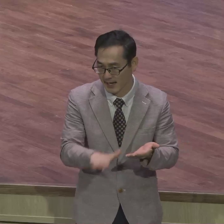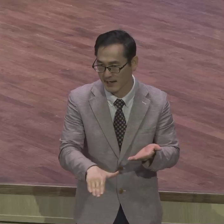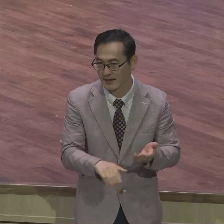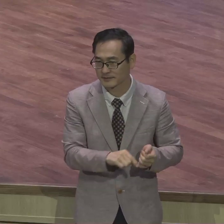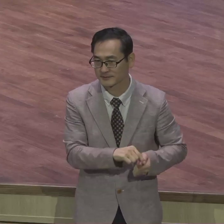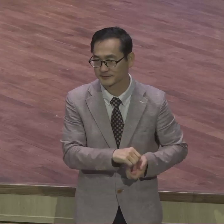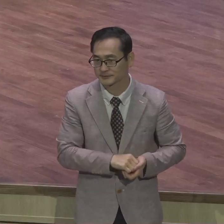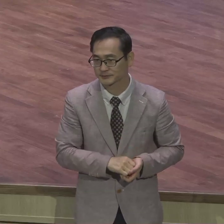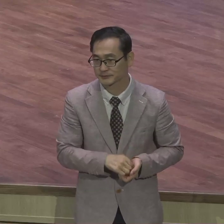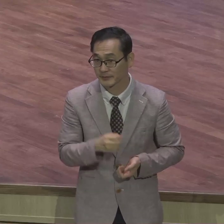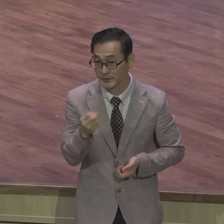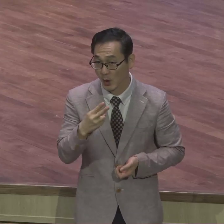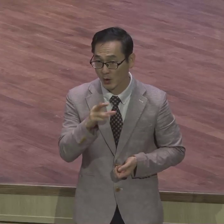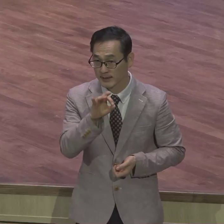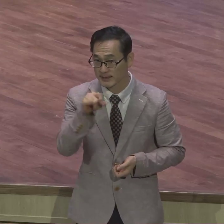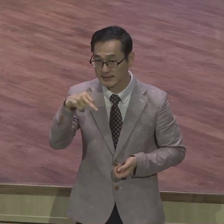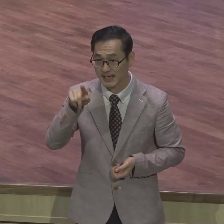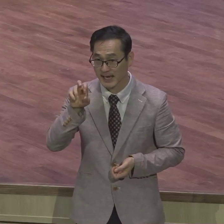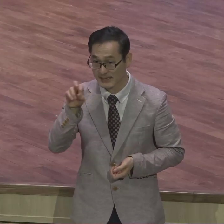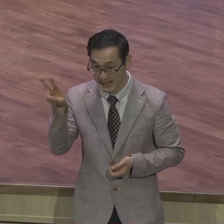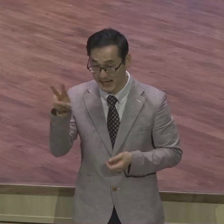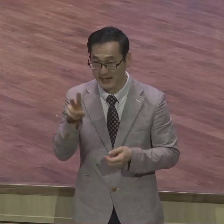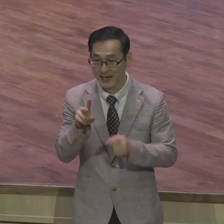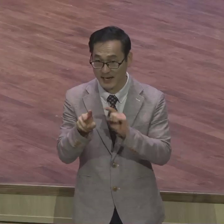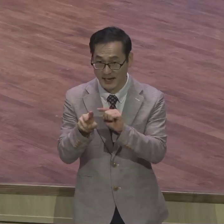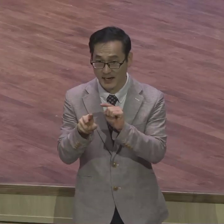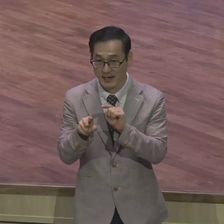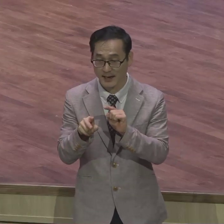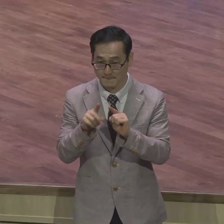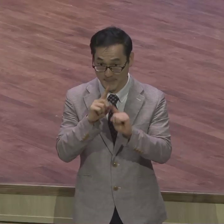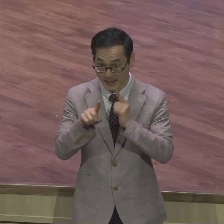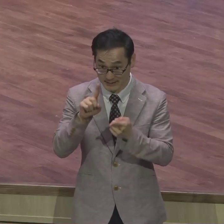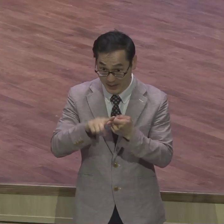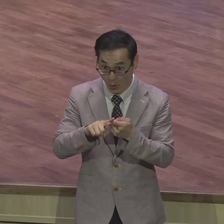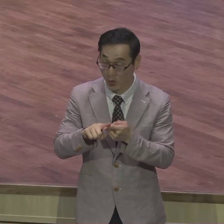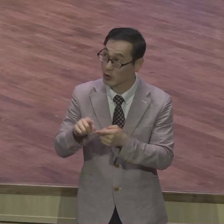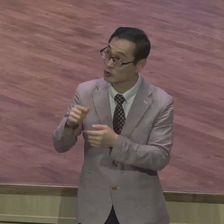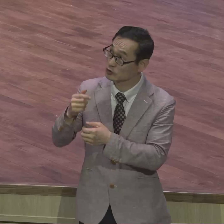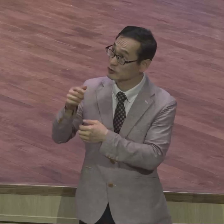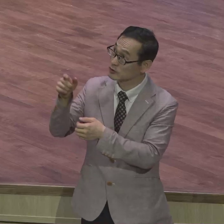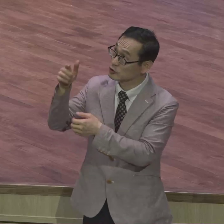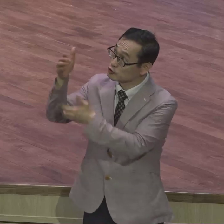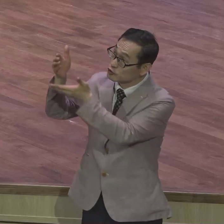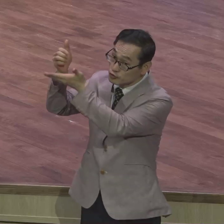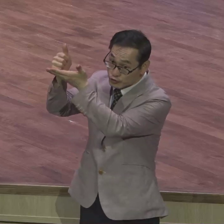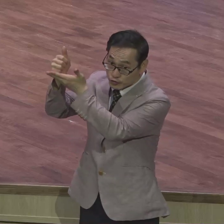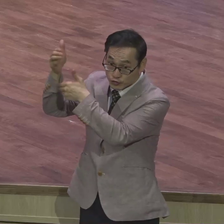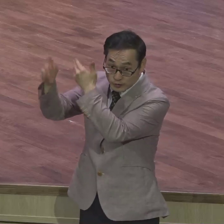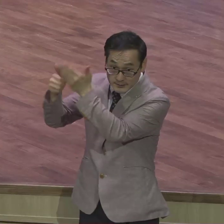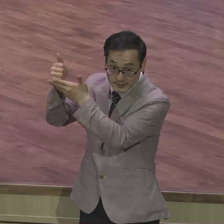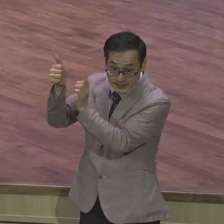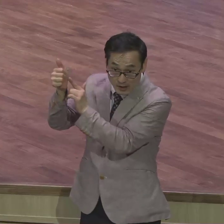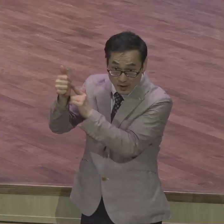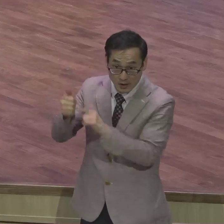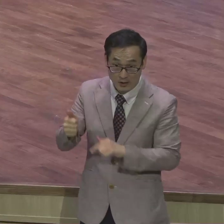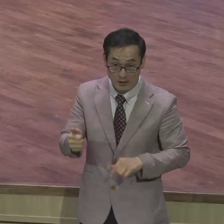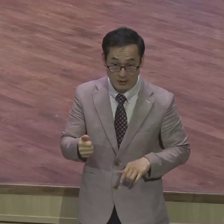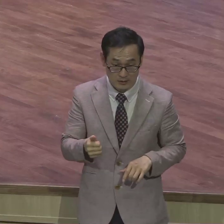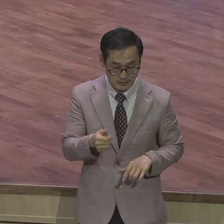이사야가 미리 말한 바 만일 만군에 주께서 우리에게 씨를 남겨두지 아니하셨더라면 우리가